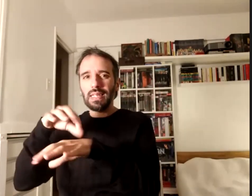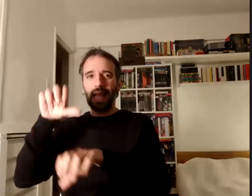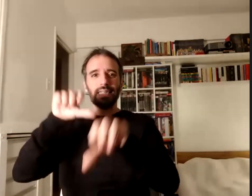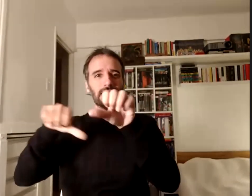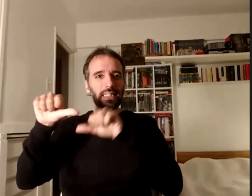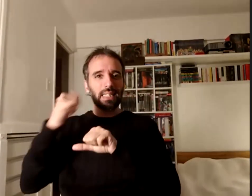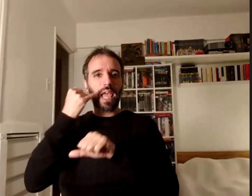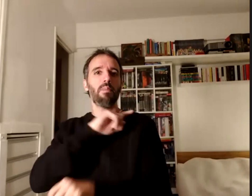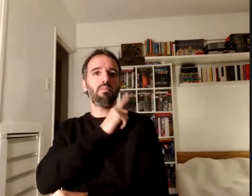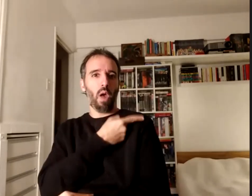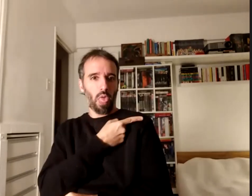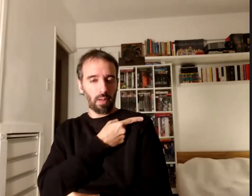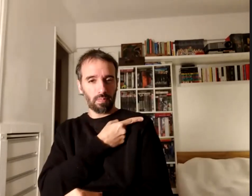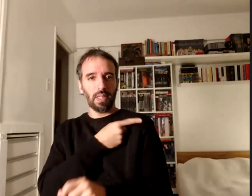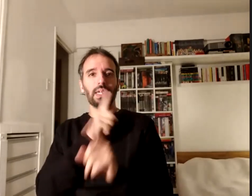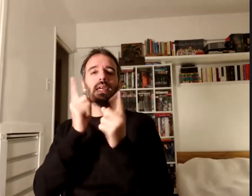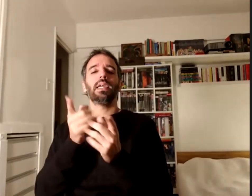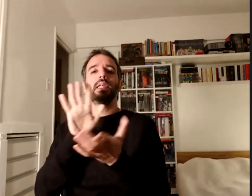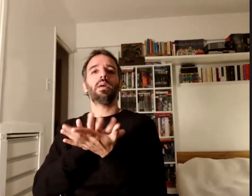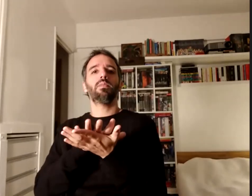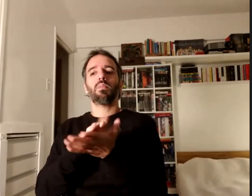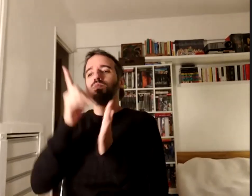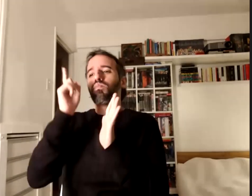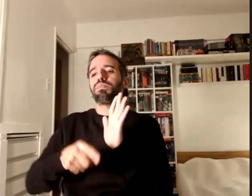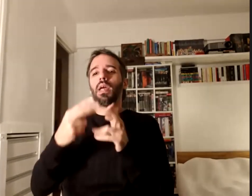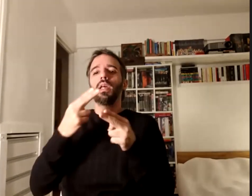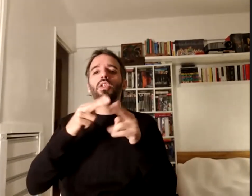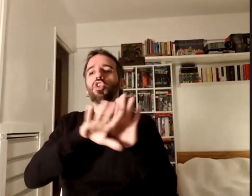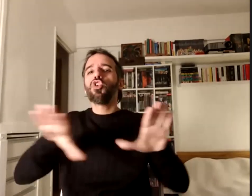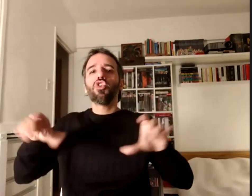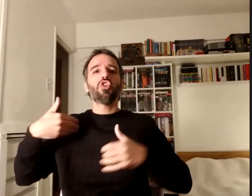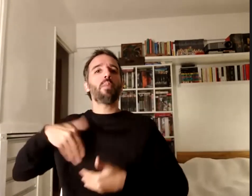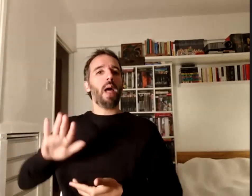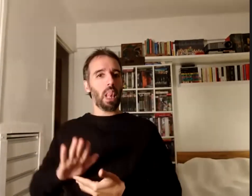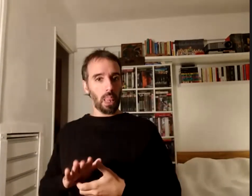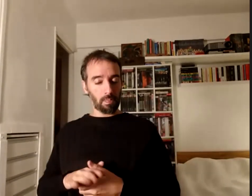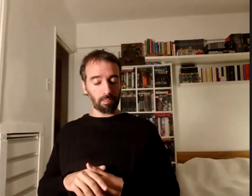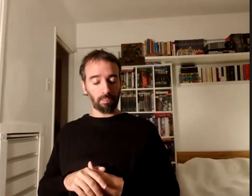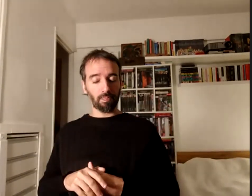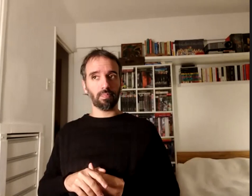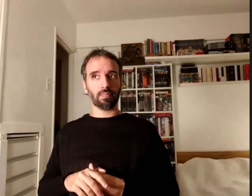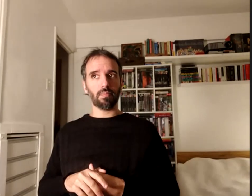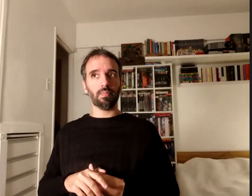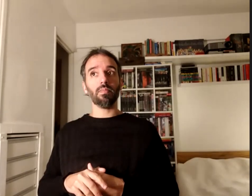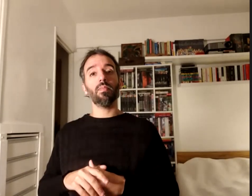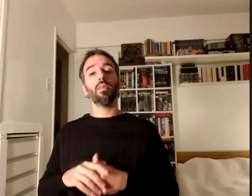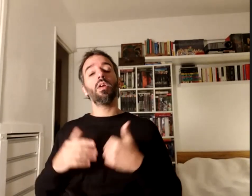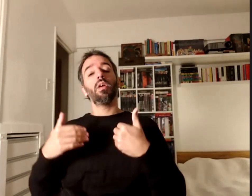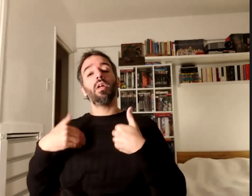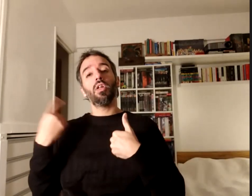y el establecimiento de diagnósticos y normalidad y lo que estamos digamos lo que se